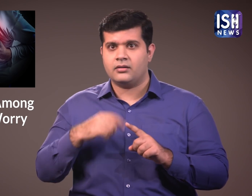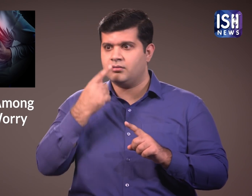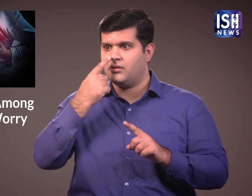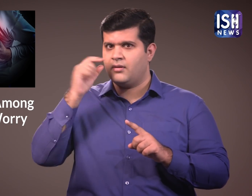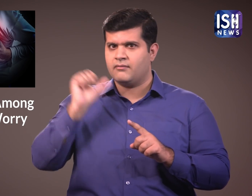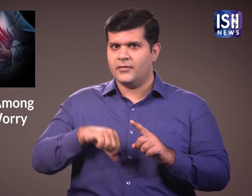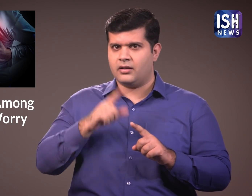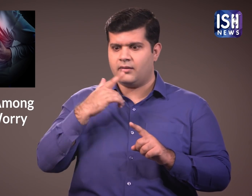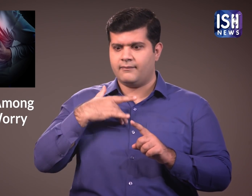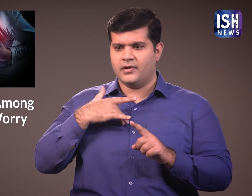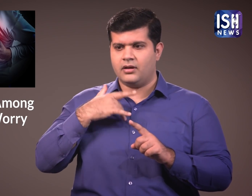है.